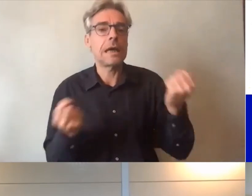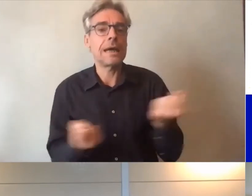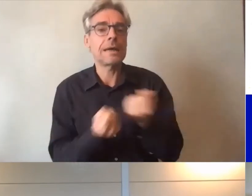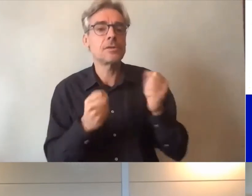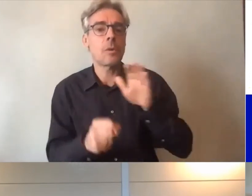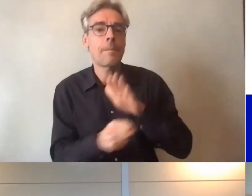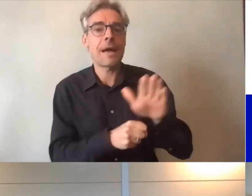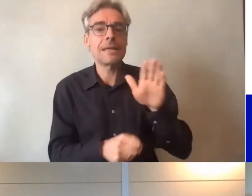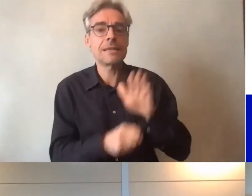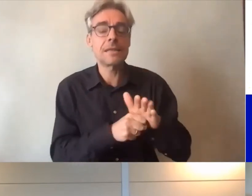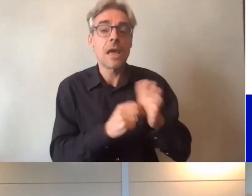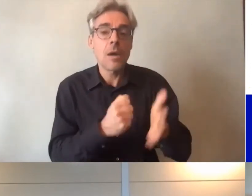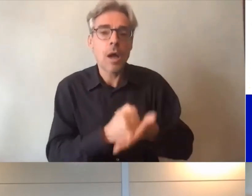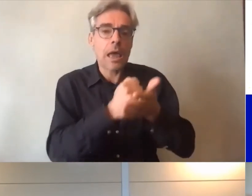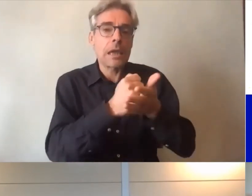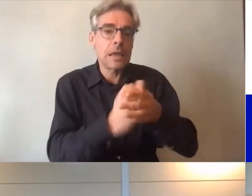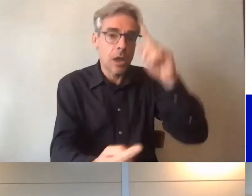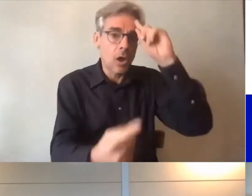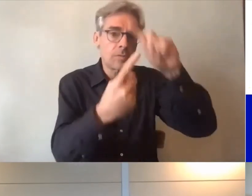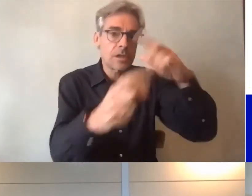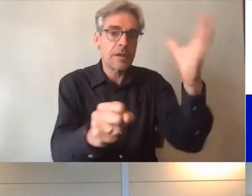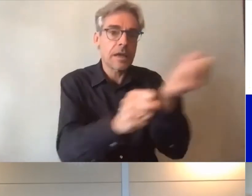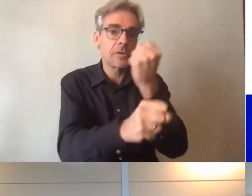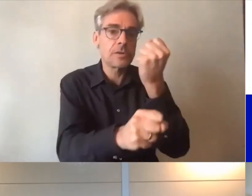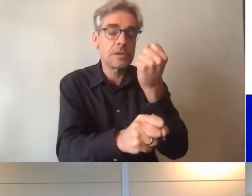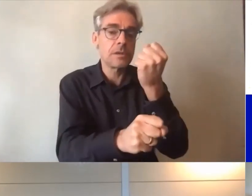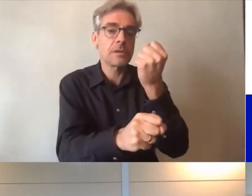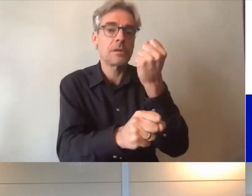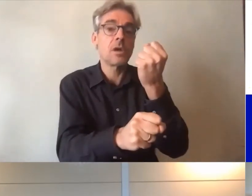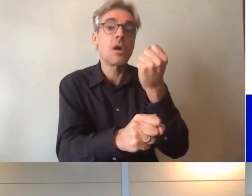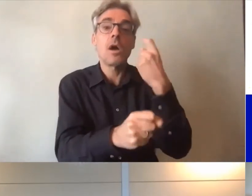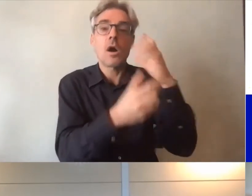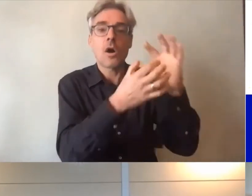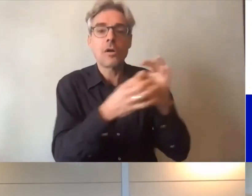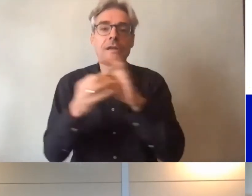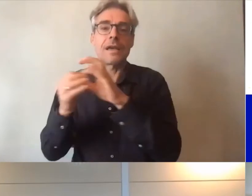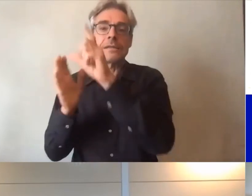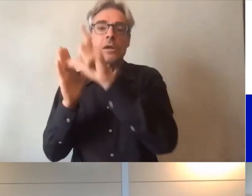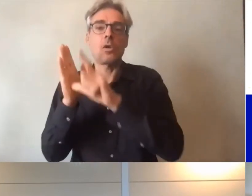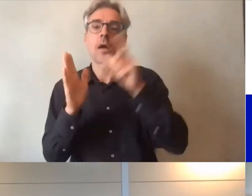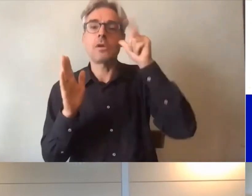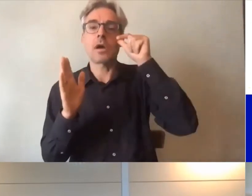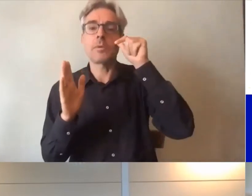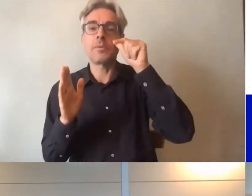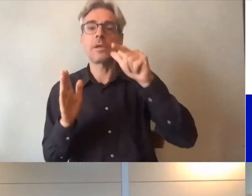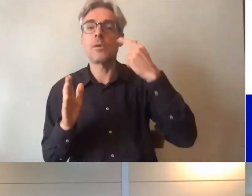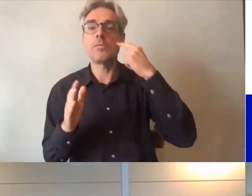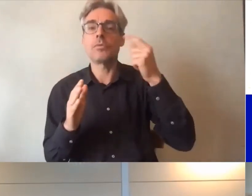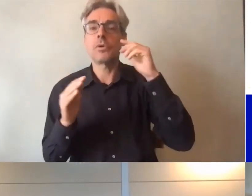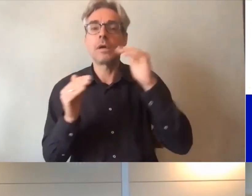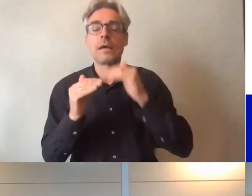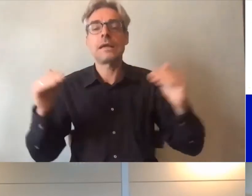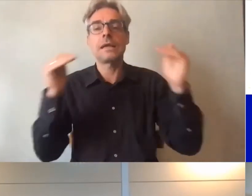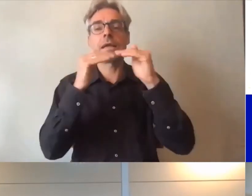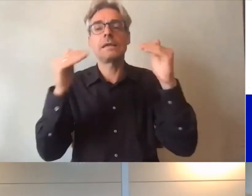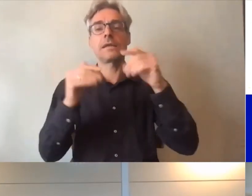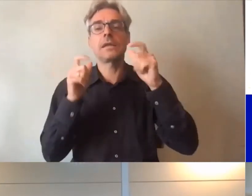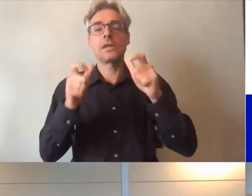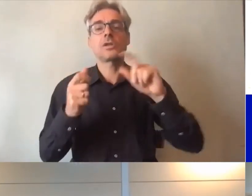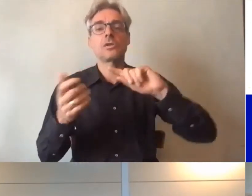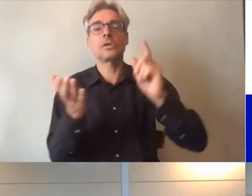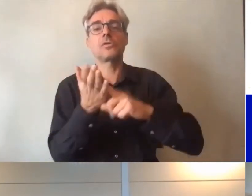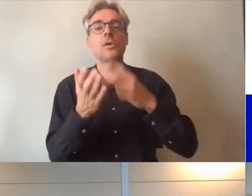d'atteindre les objectifs de cette grande loi de la République la loi pour l'égalité des chances et des droits la